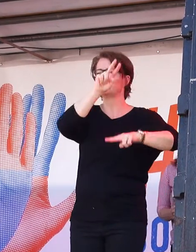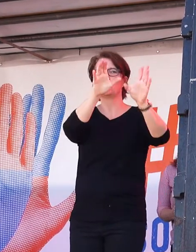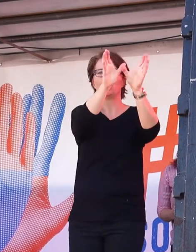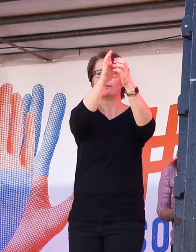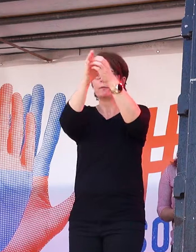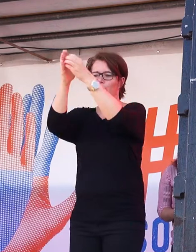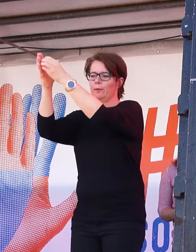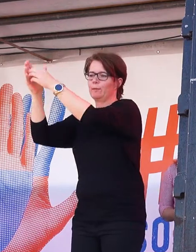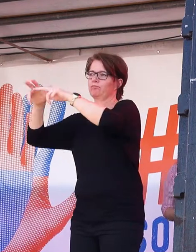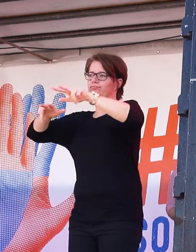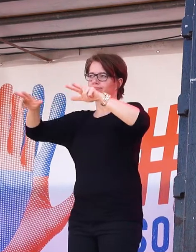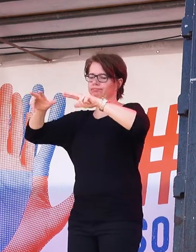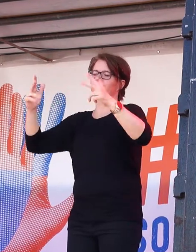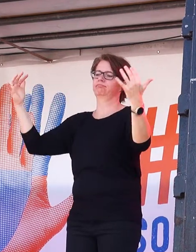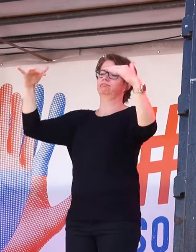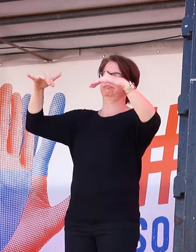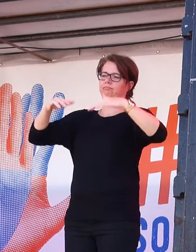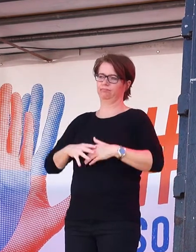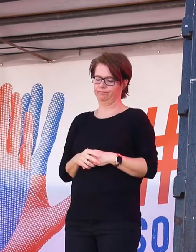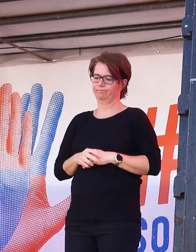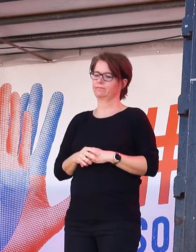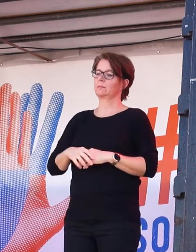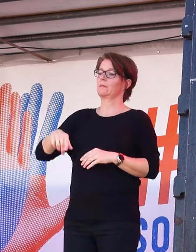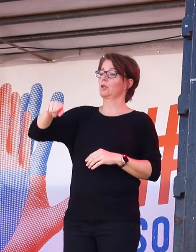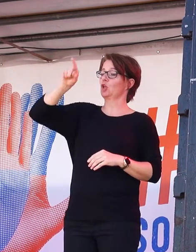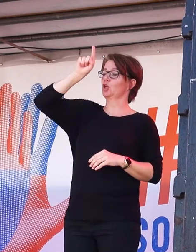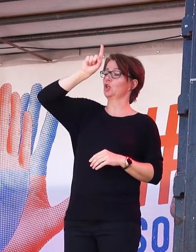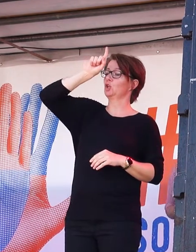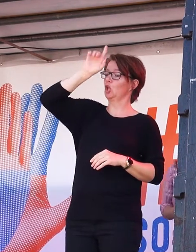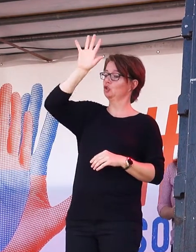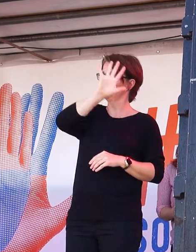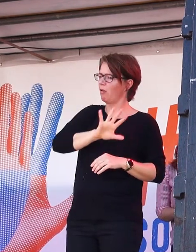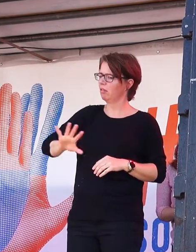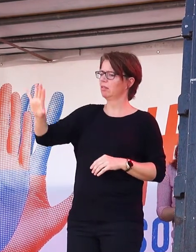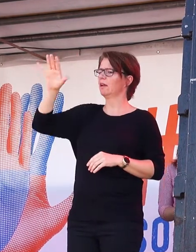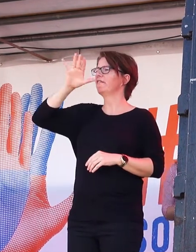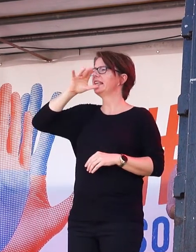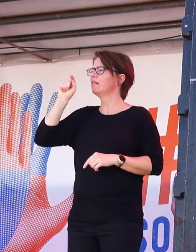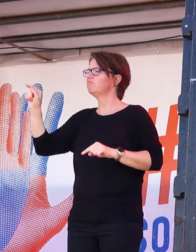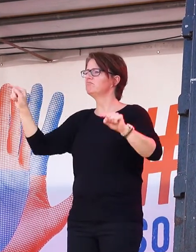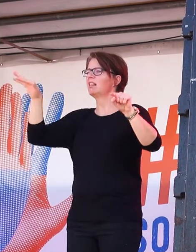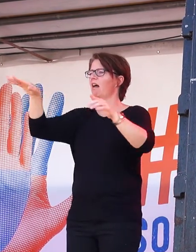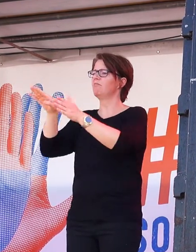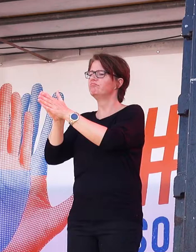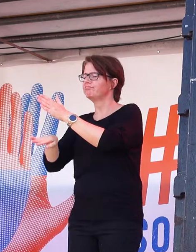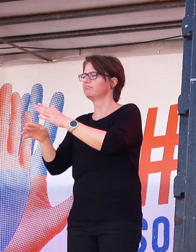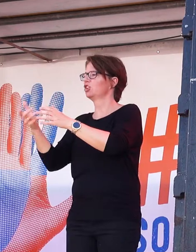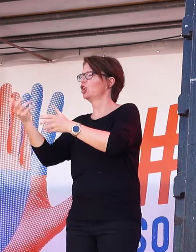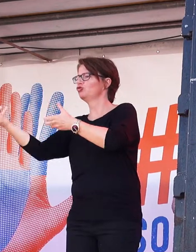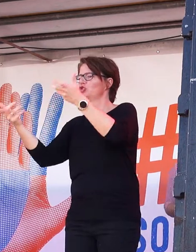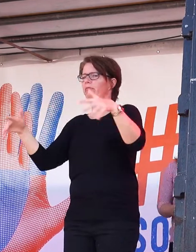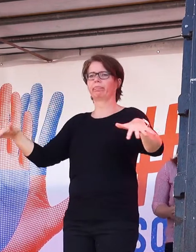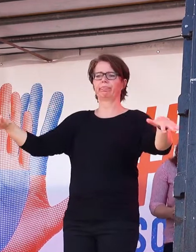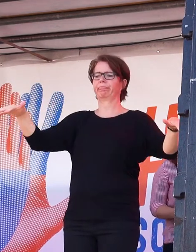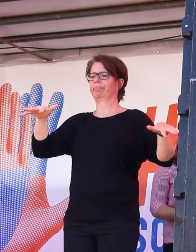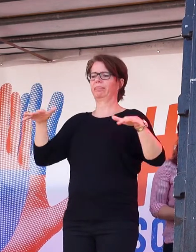viertreichsten Land der Welt immer mehr Menschen zurückgelassen werden. Es ist eine Schande für dieses reiche Land, wenn 800.000 Menschen